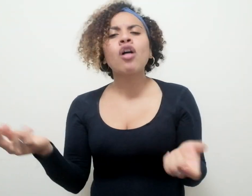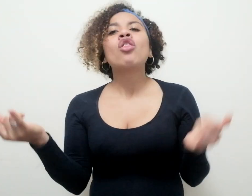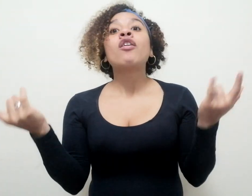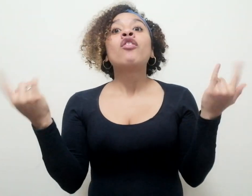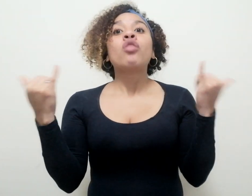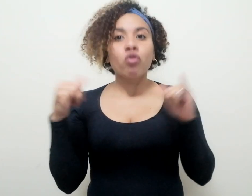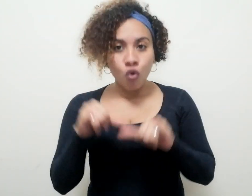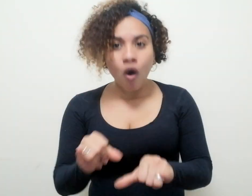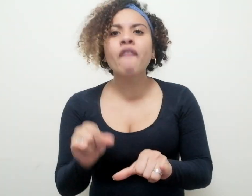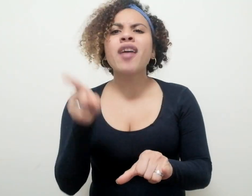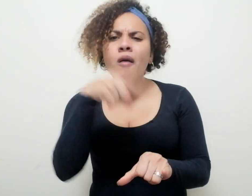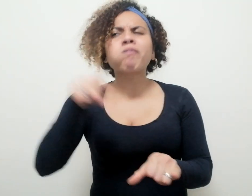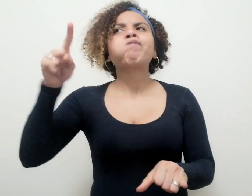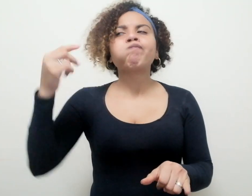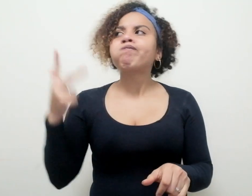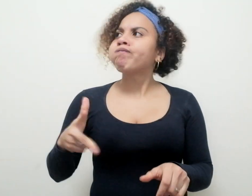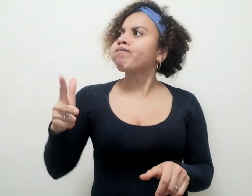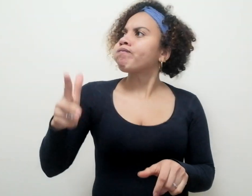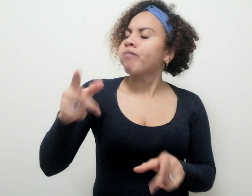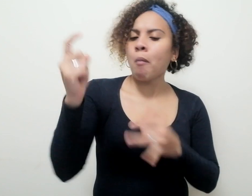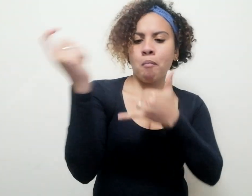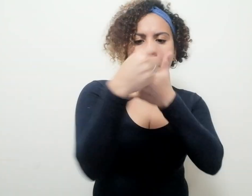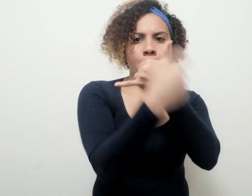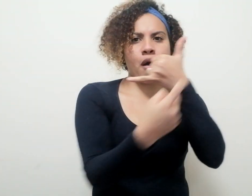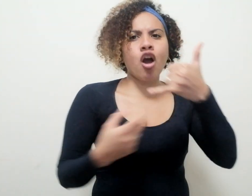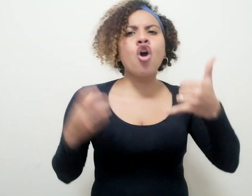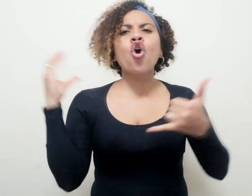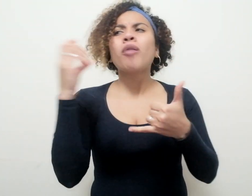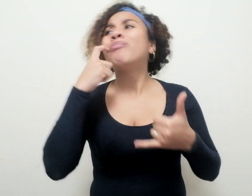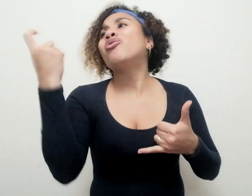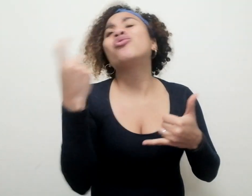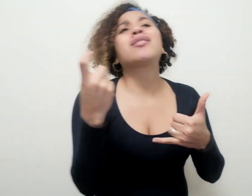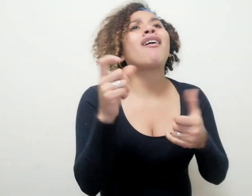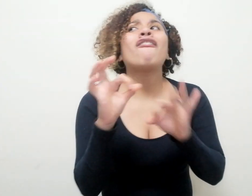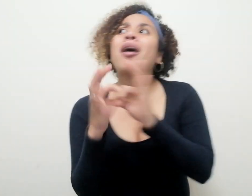están recorriendo Colombia en busca de sus familiares desaparecidos.